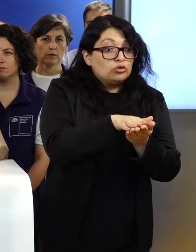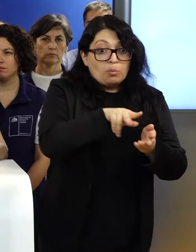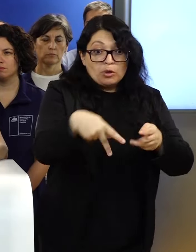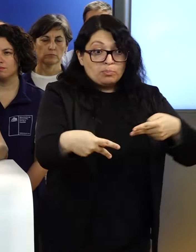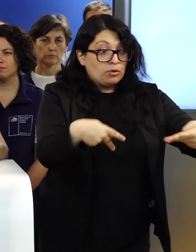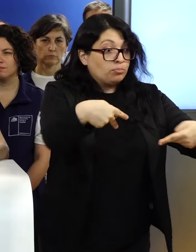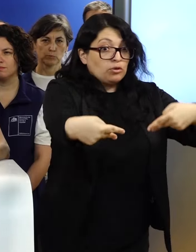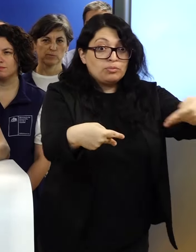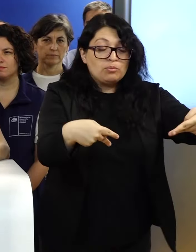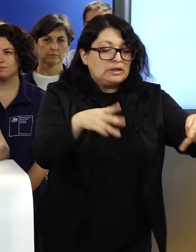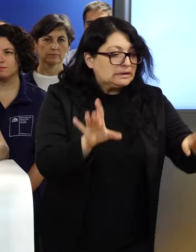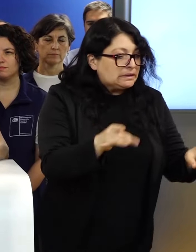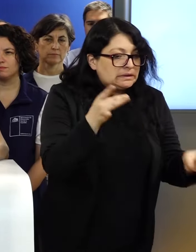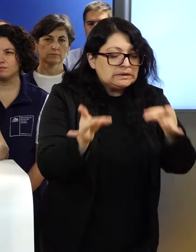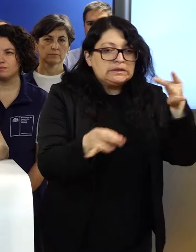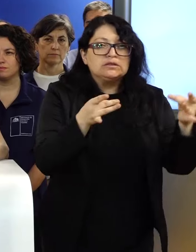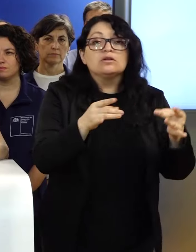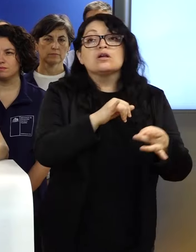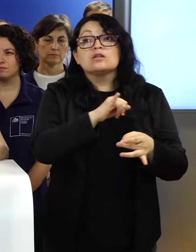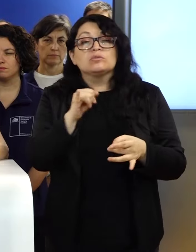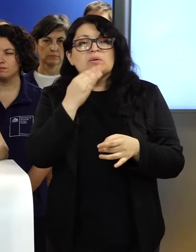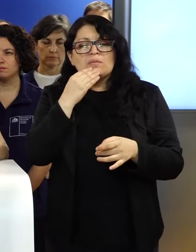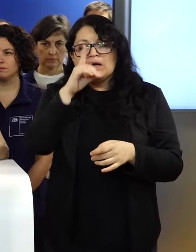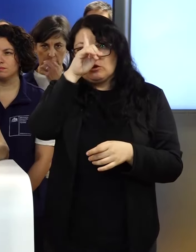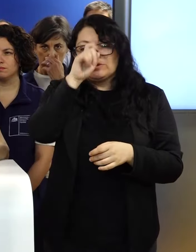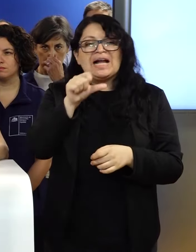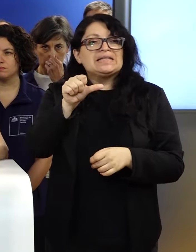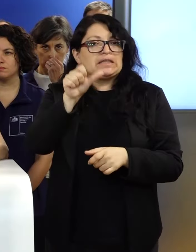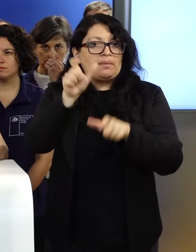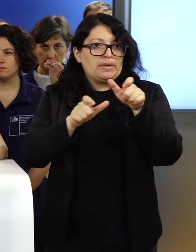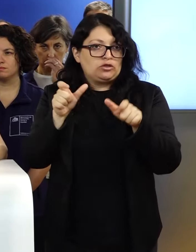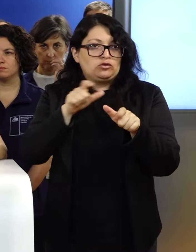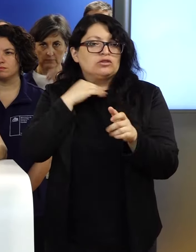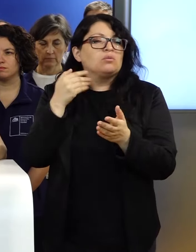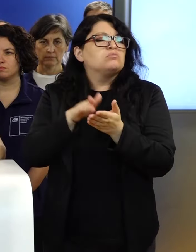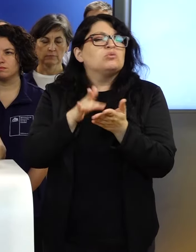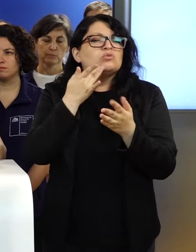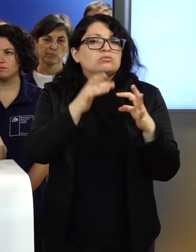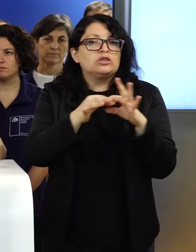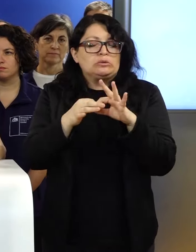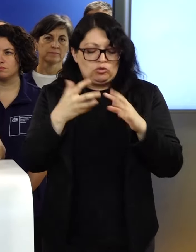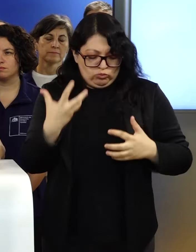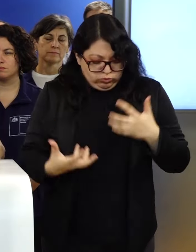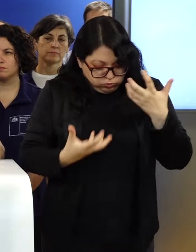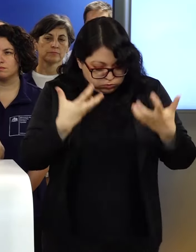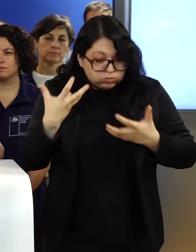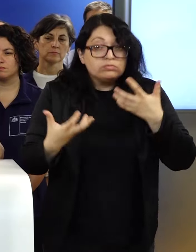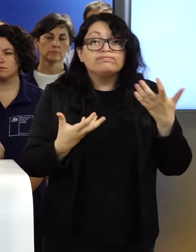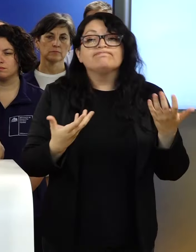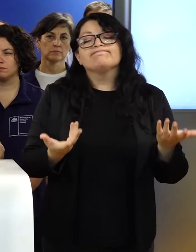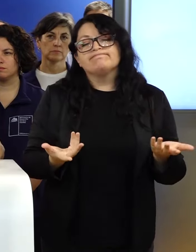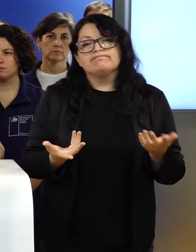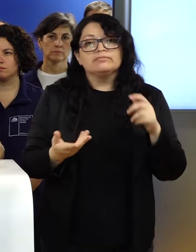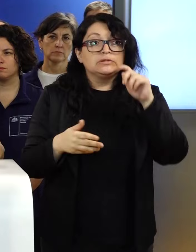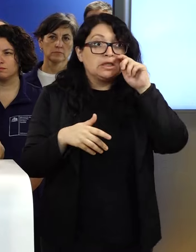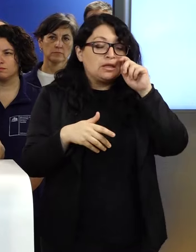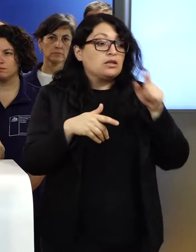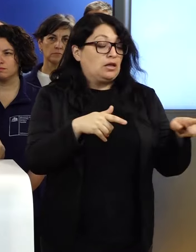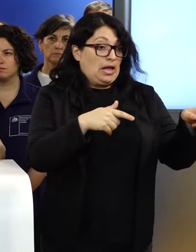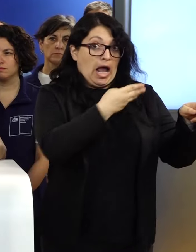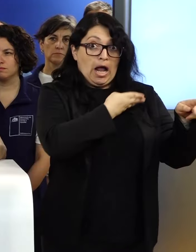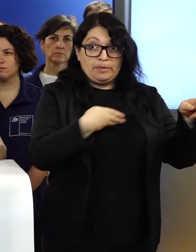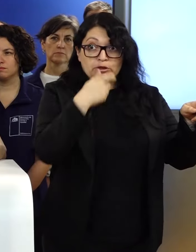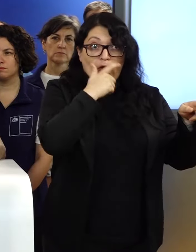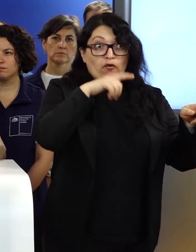y seis más que fallecieron en los centros de salud producto de quemaduras. En el transcurso de estas horas, desde que el